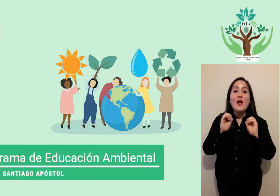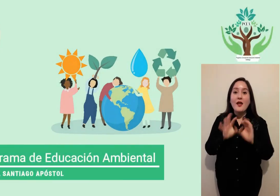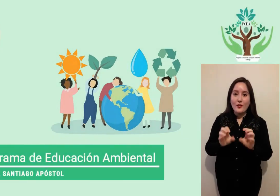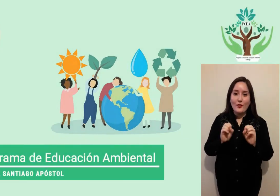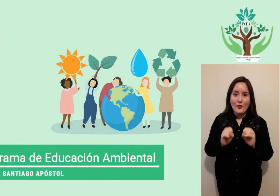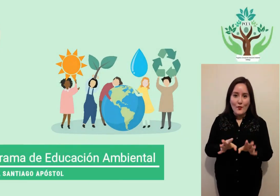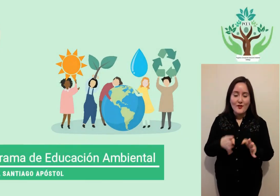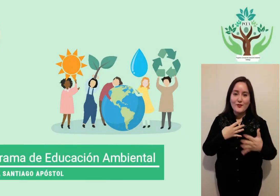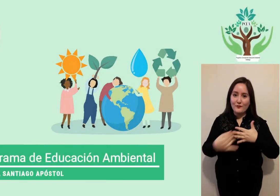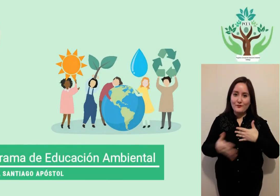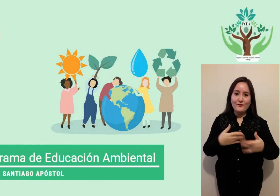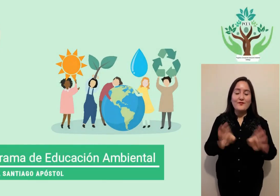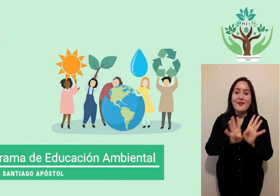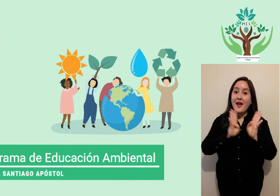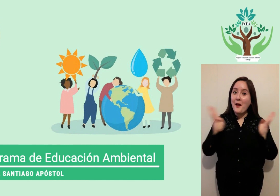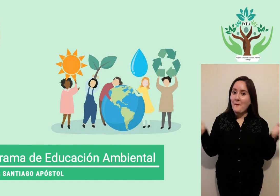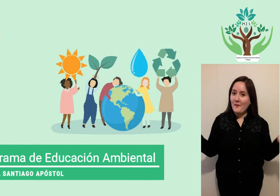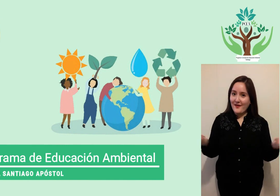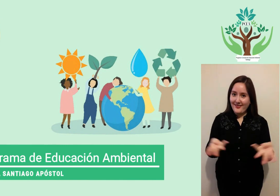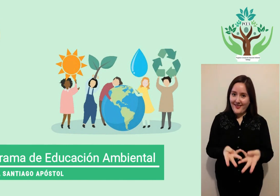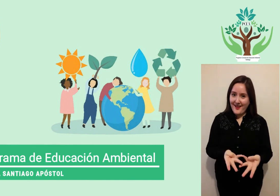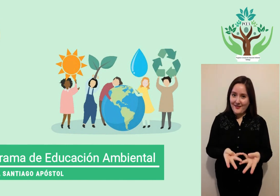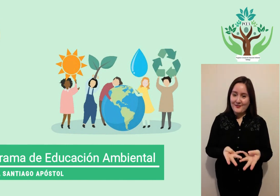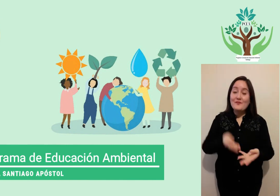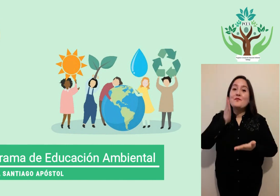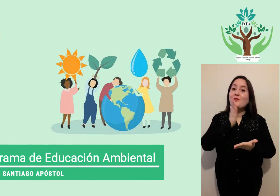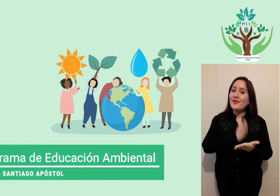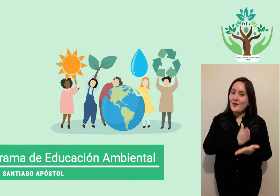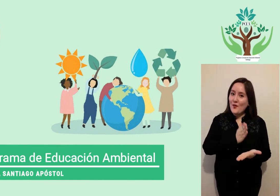Programa de Educación Ambiental, Escuela de Santiago Apóstol